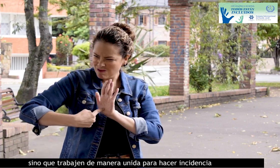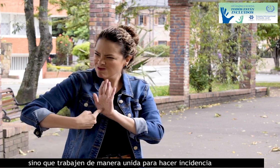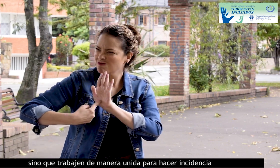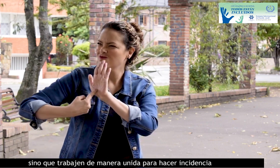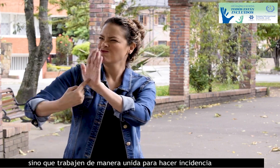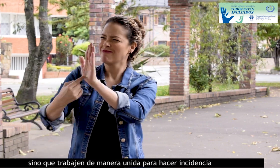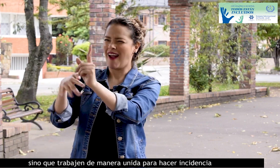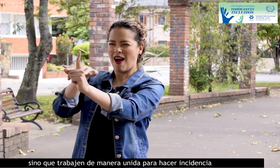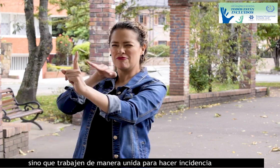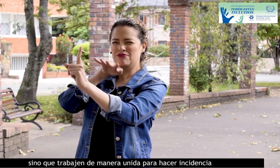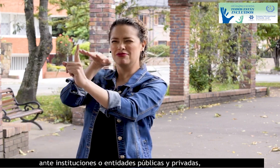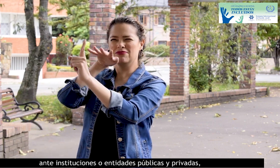incidencia